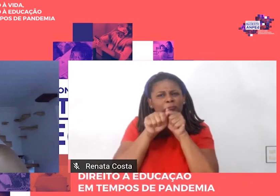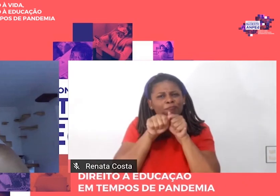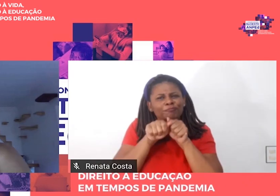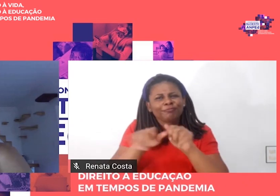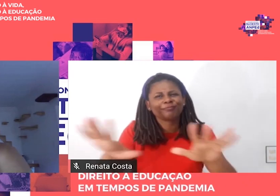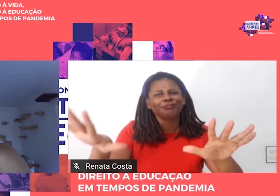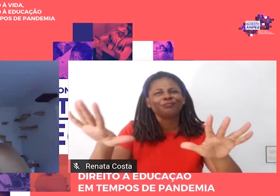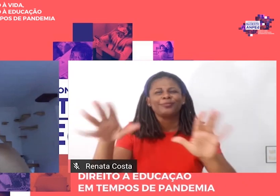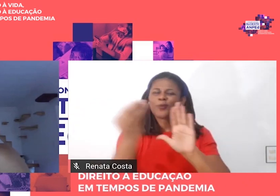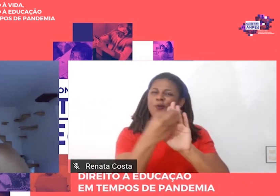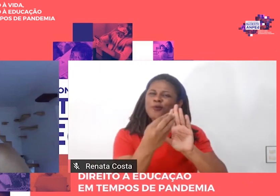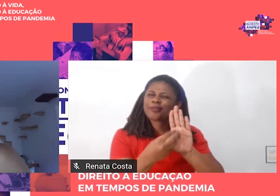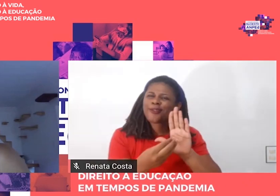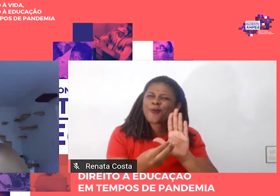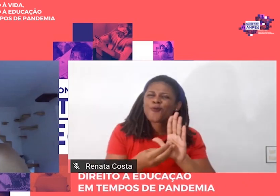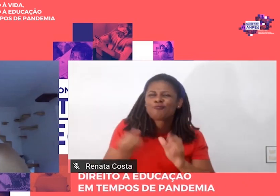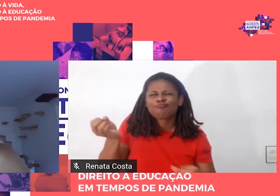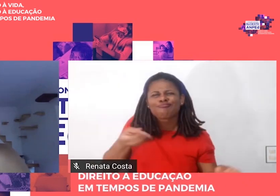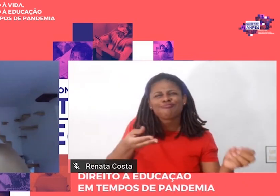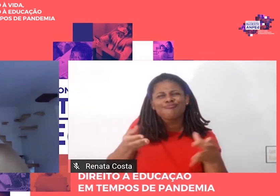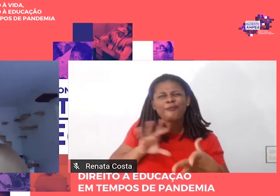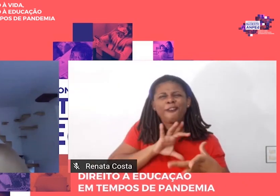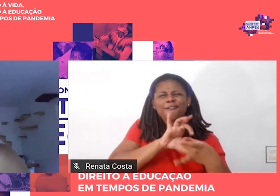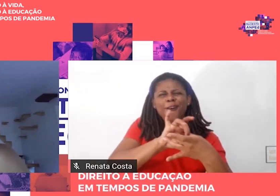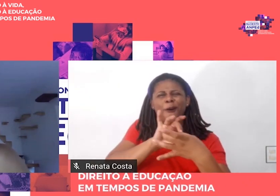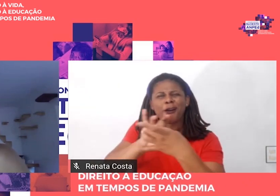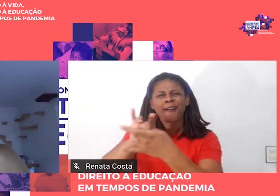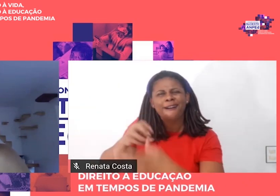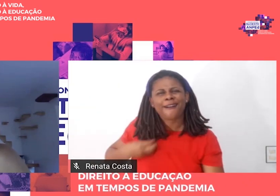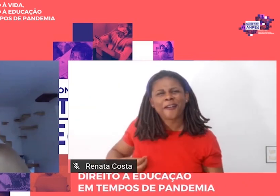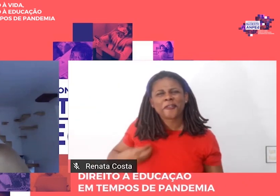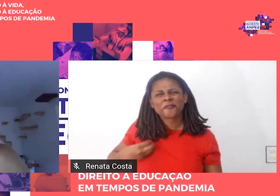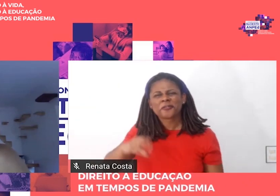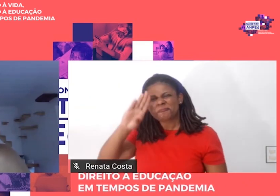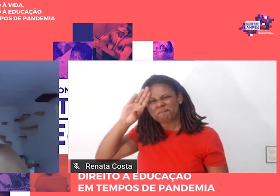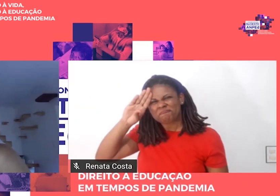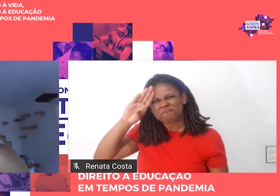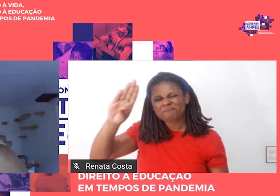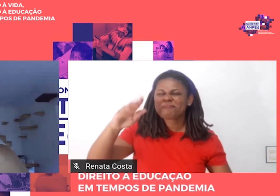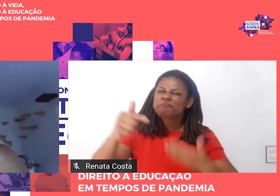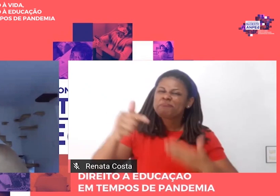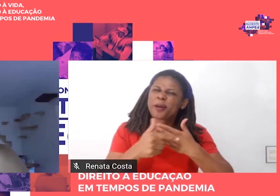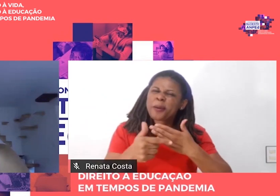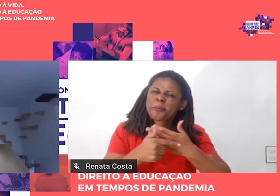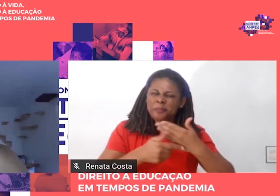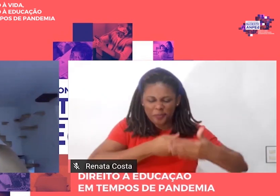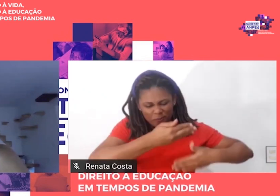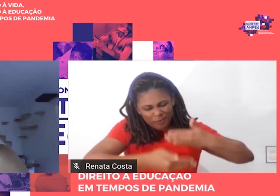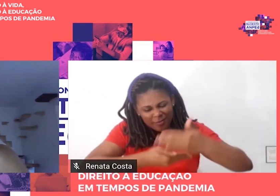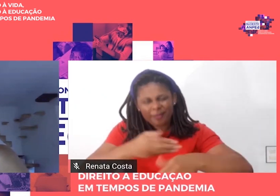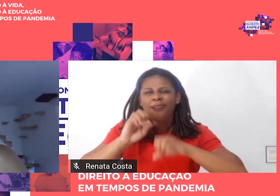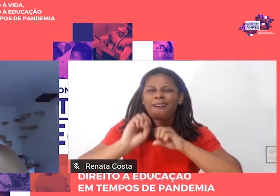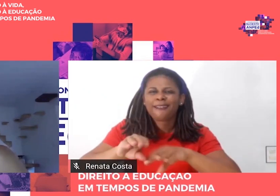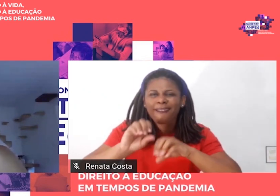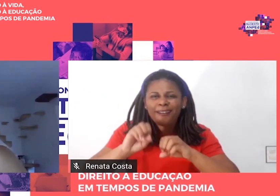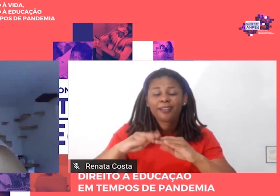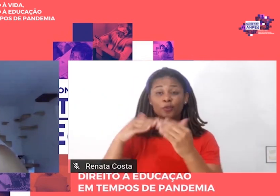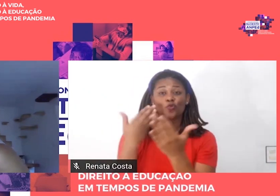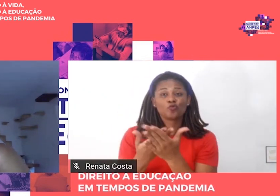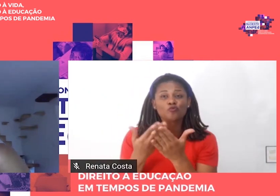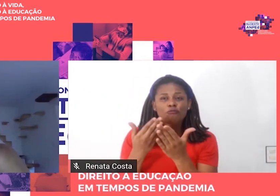atualizados uma das tarefas primordiais do processo educativo em geral e da escola em particular.